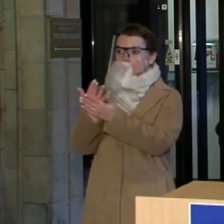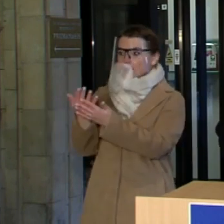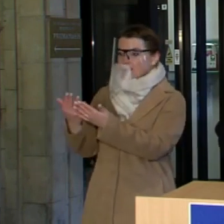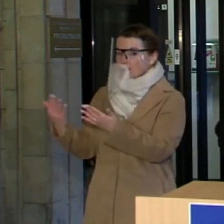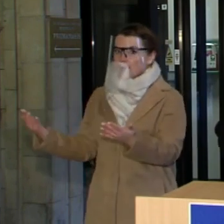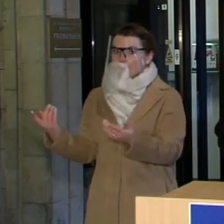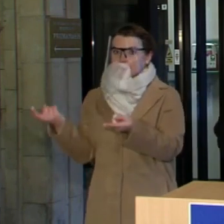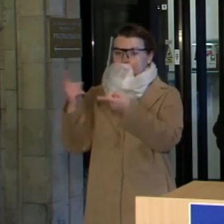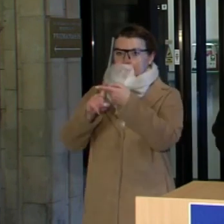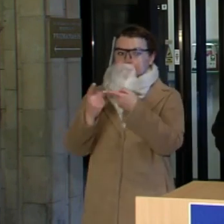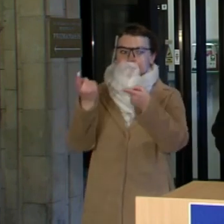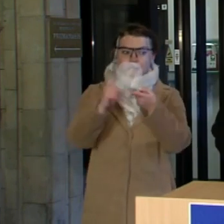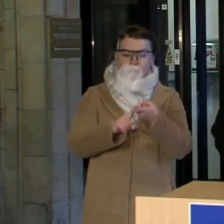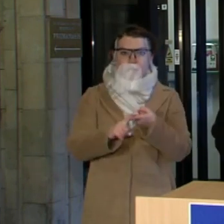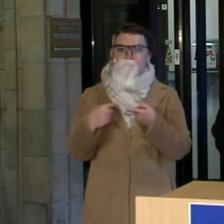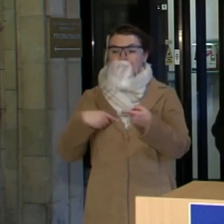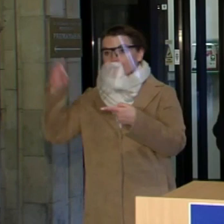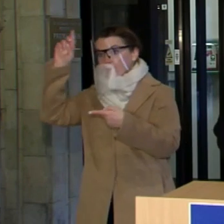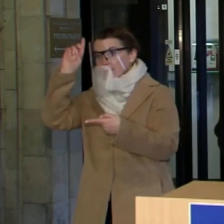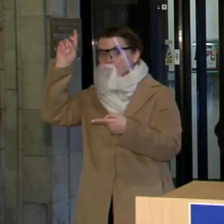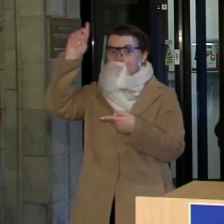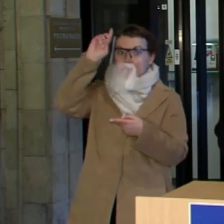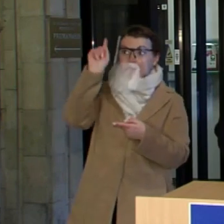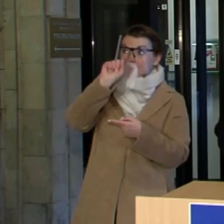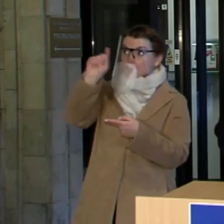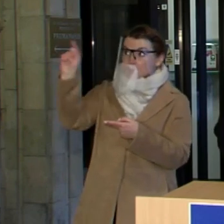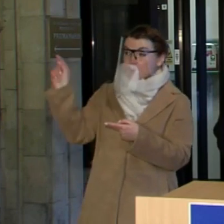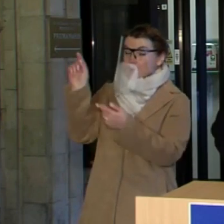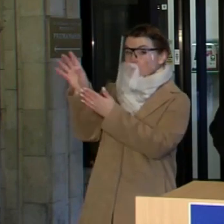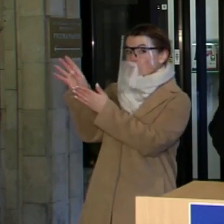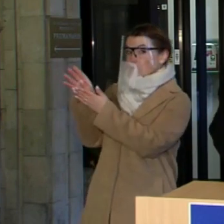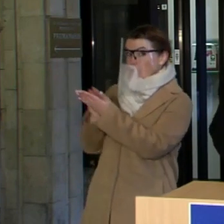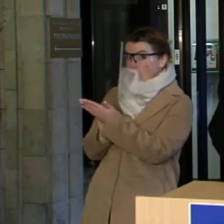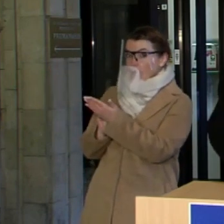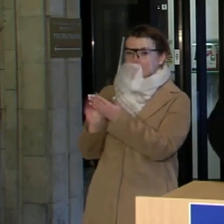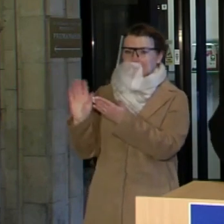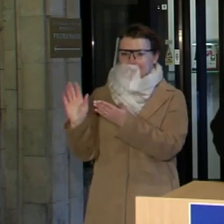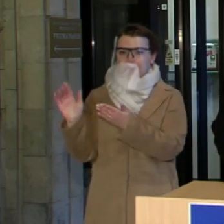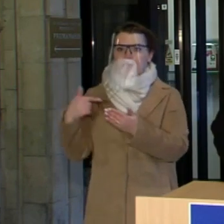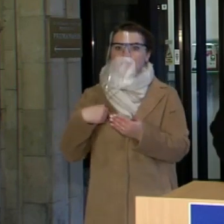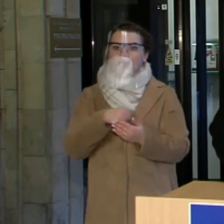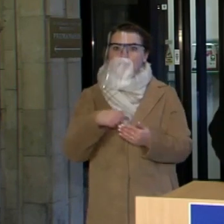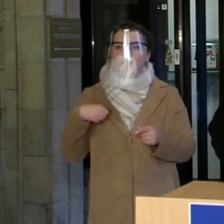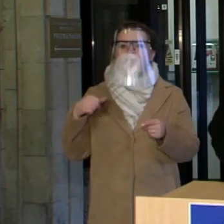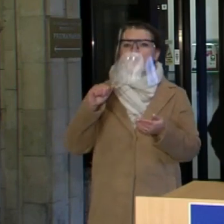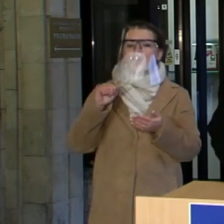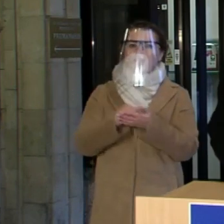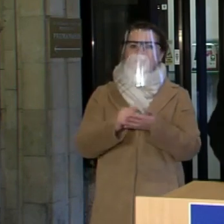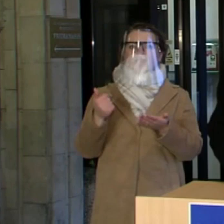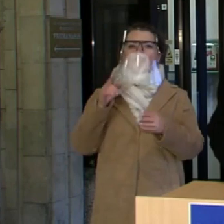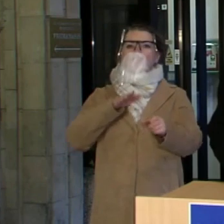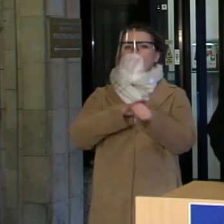dėl to aš manau, kad mes būsime tarptų šalių, kurios tikrai nemirgės pasaulios paudos pūstuopėse, kaip